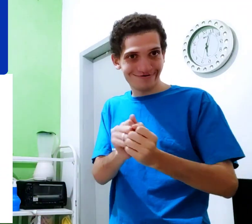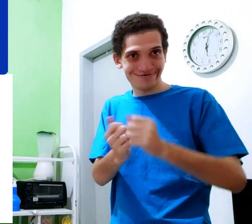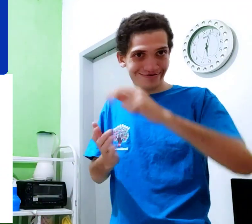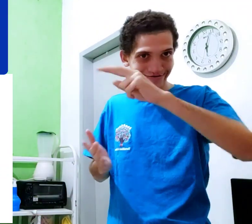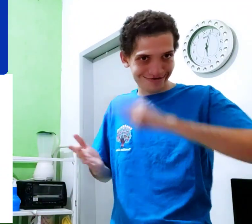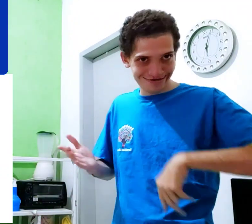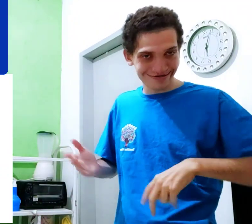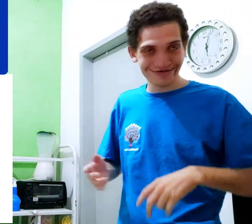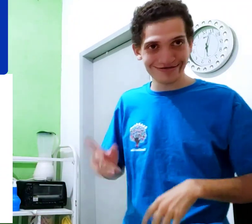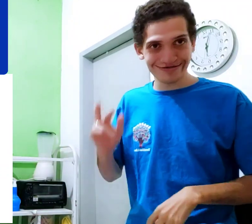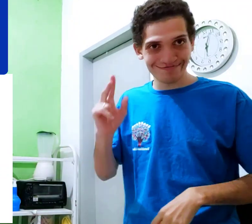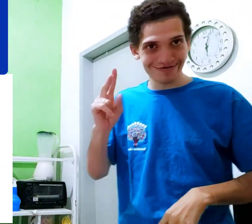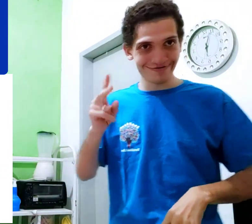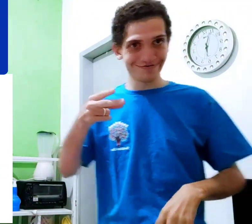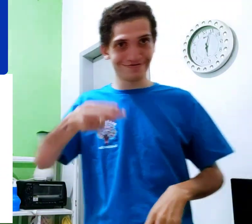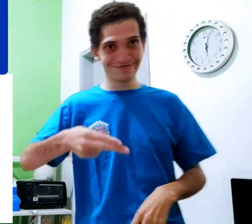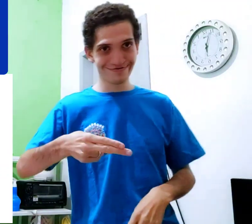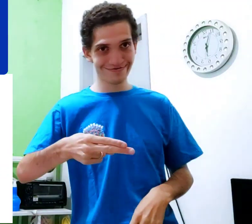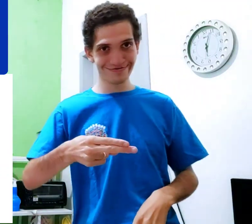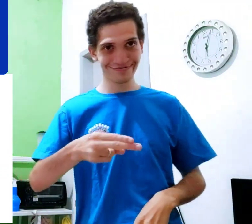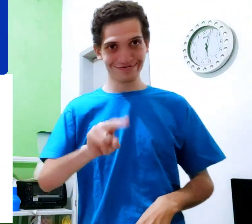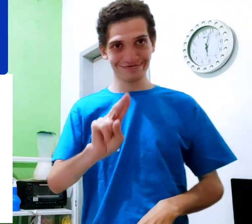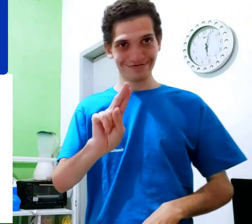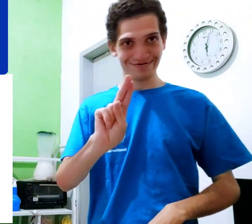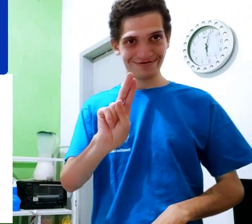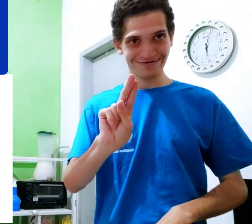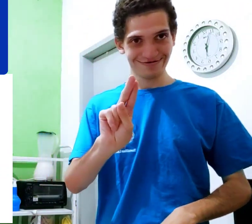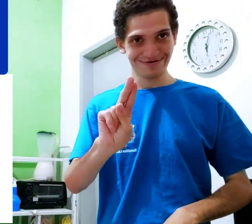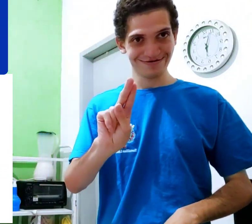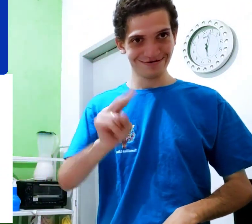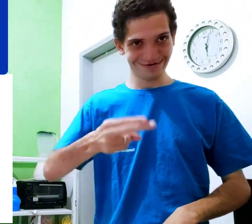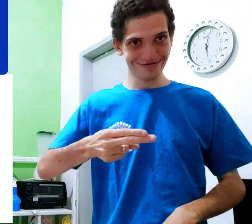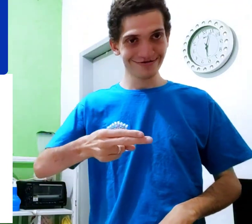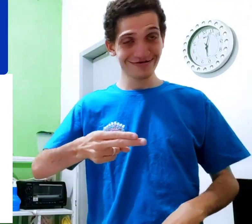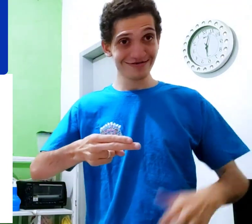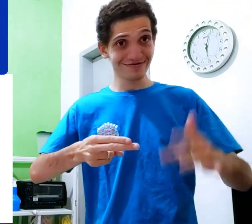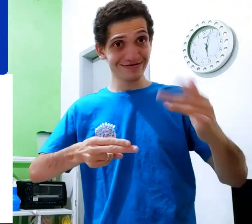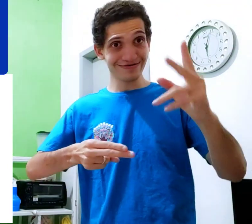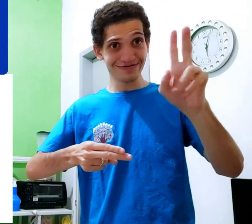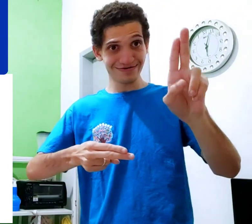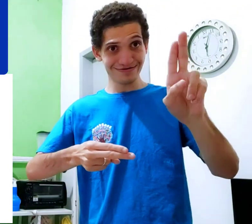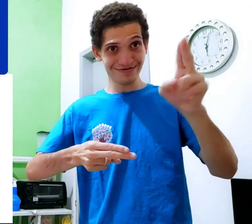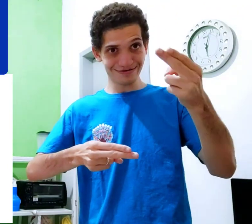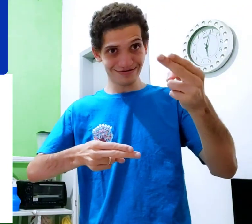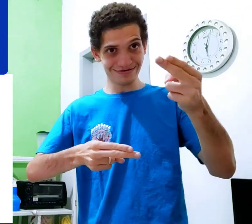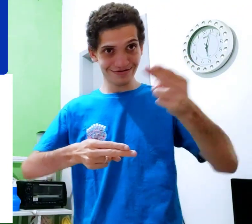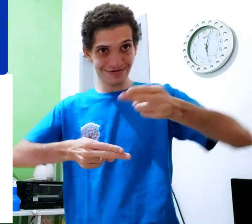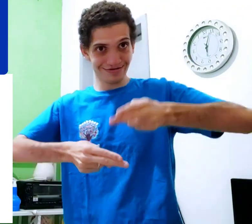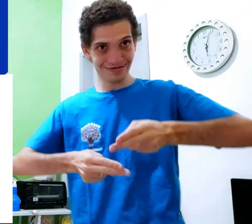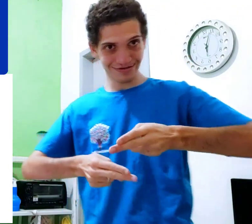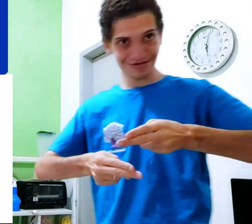tá escrito, olha, junto à leitura. Uma mão assim, outra mão assim,